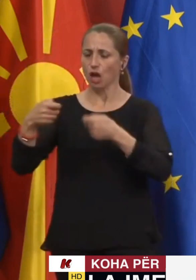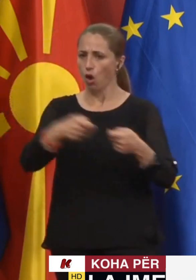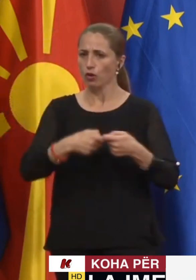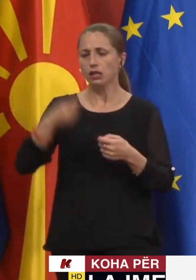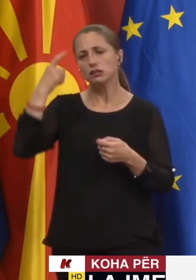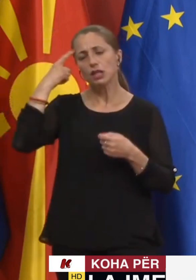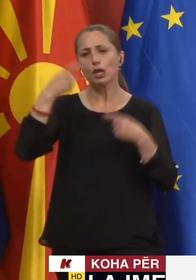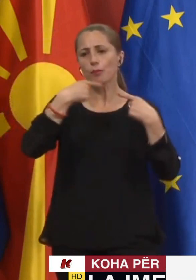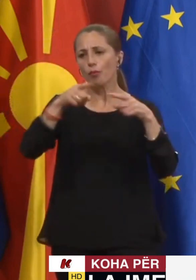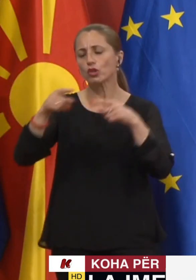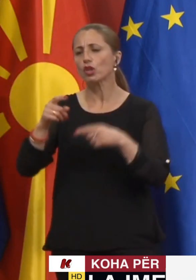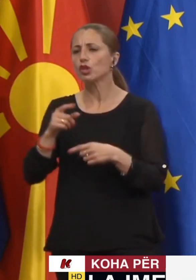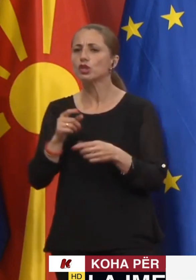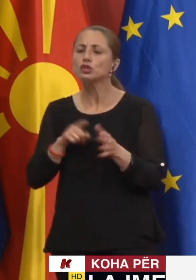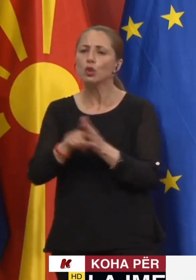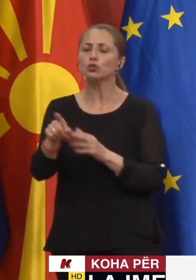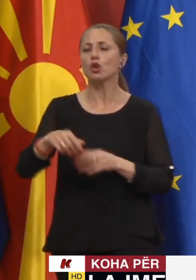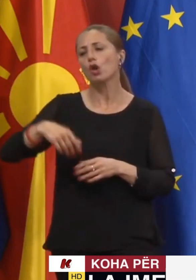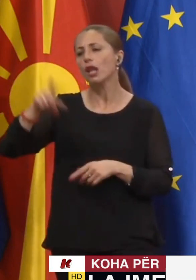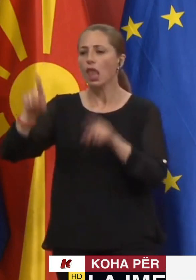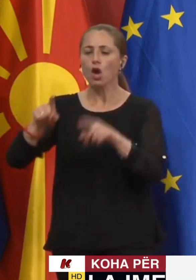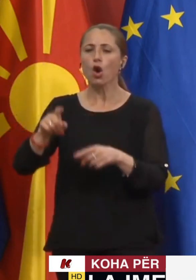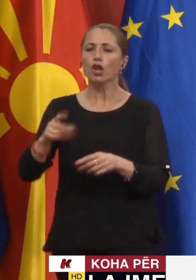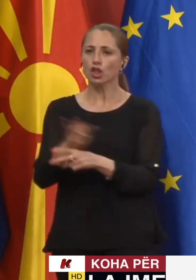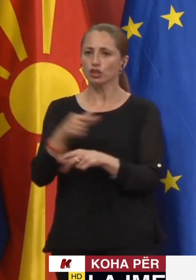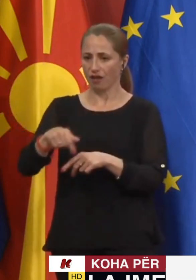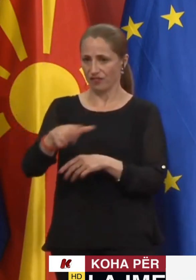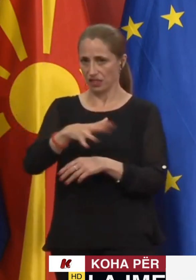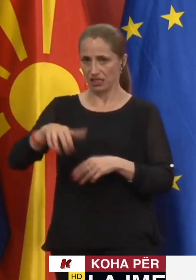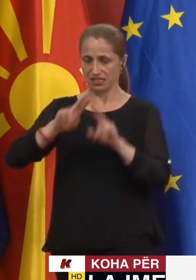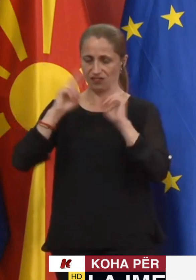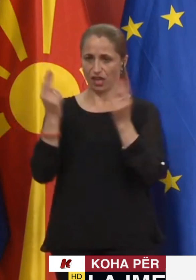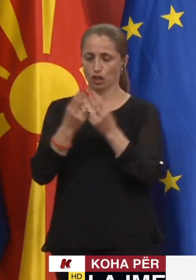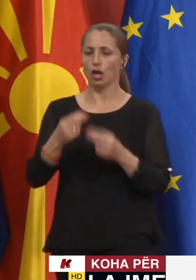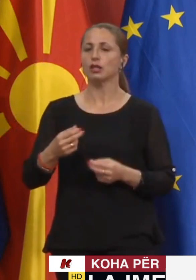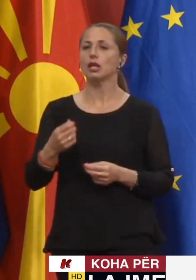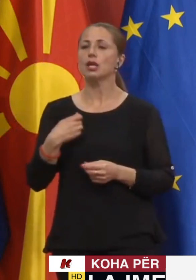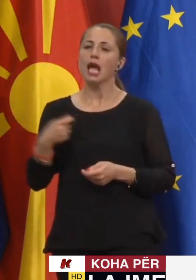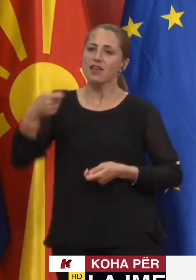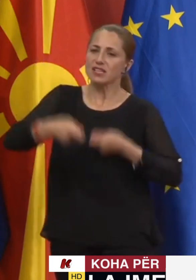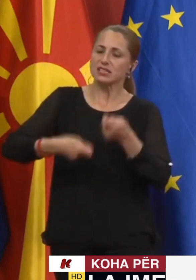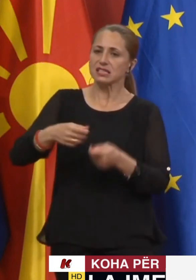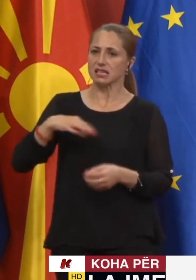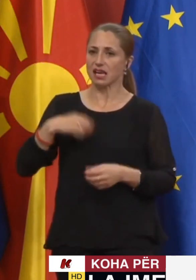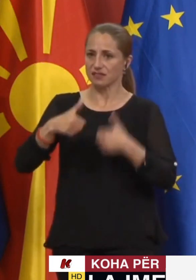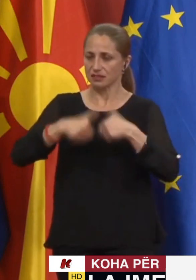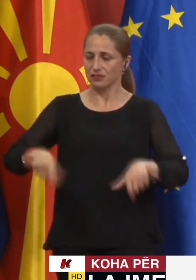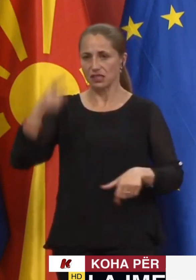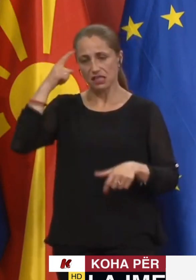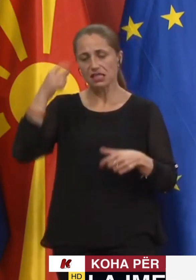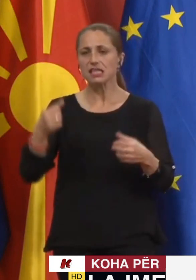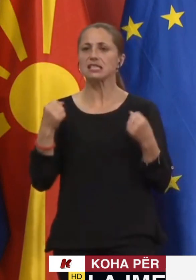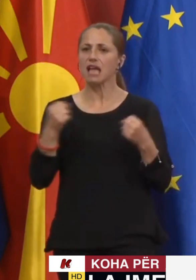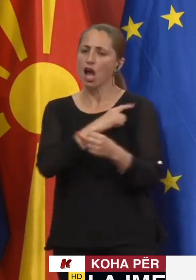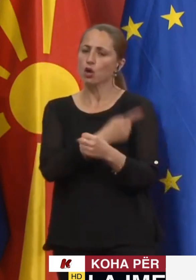përgatitemi për valen e rej në vjesht dhe do të presim më të përgatitur për të mbrojtur shëndetin e qytetarve. Do të ju pa isim të gjith